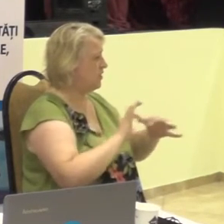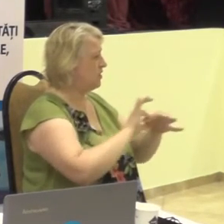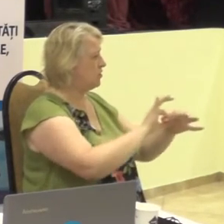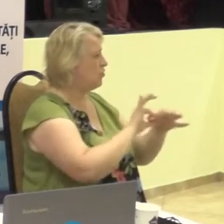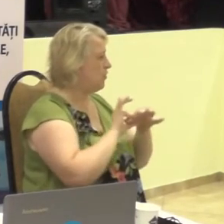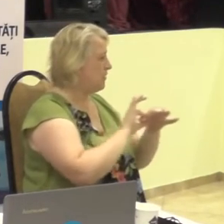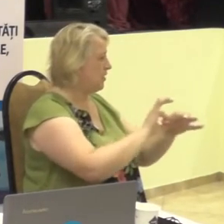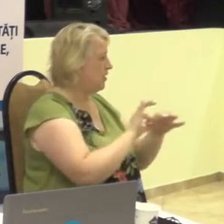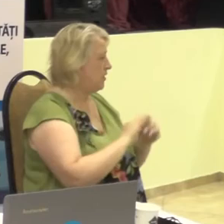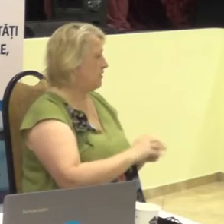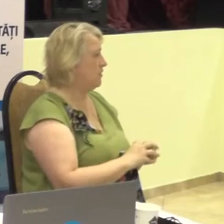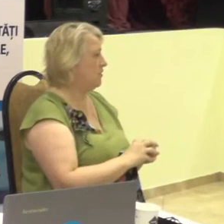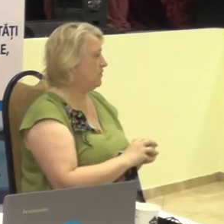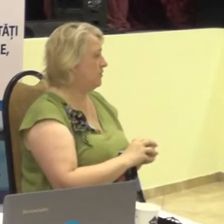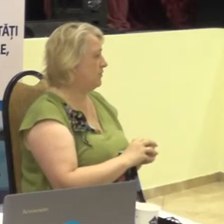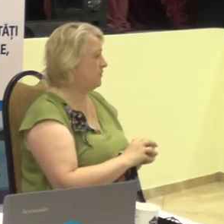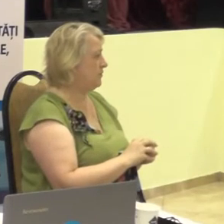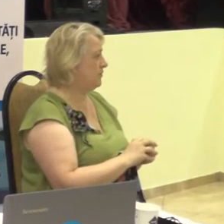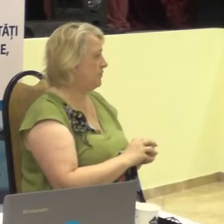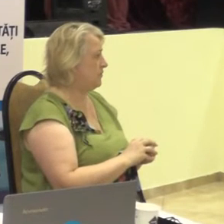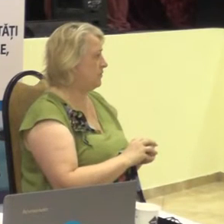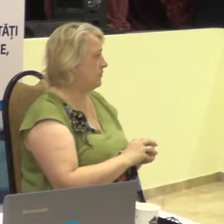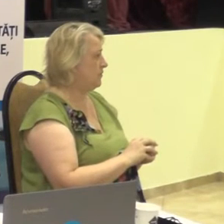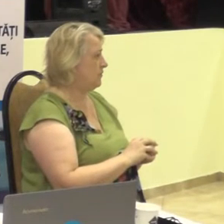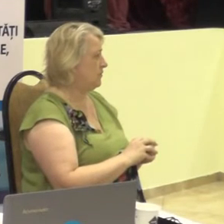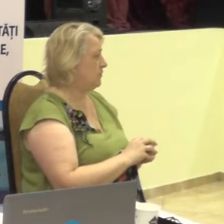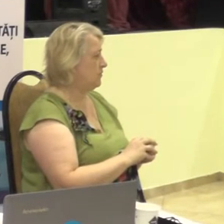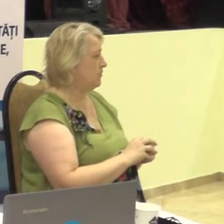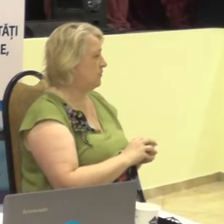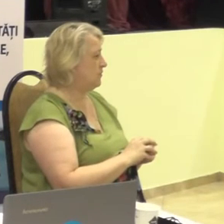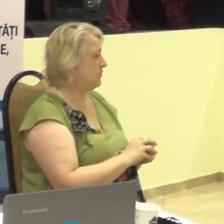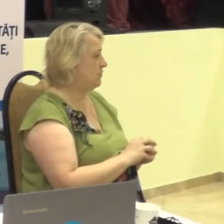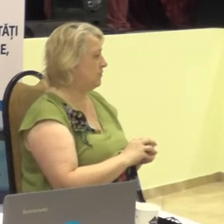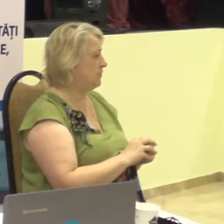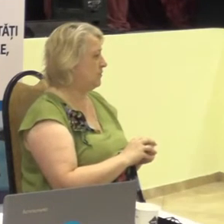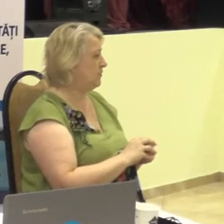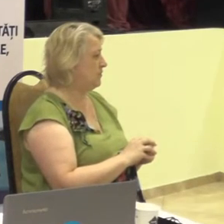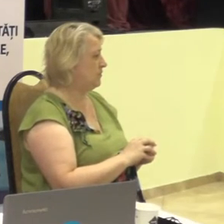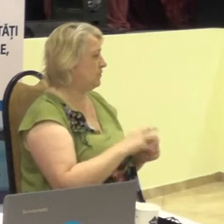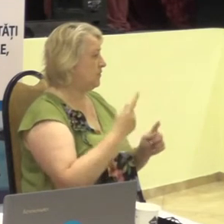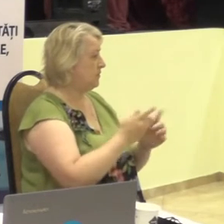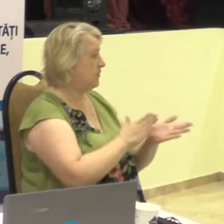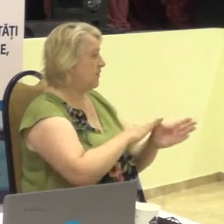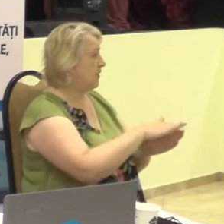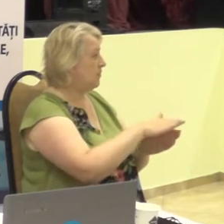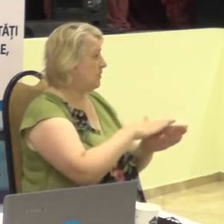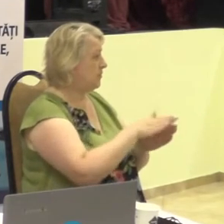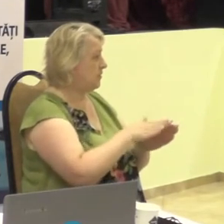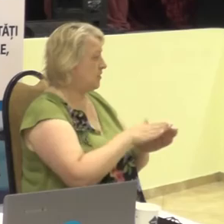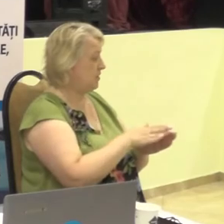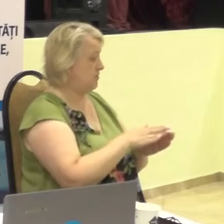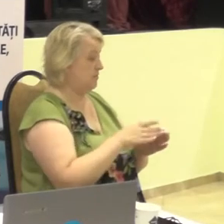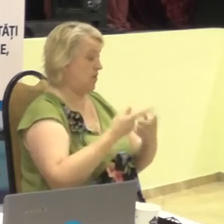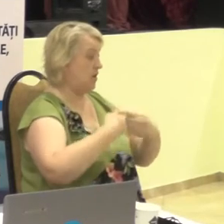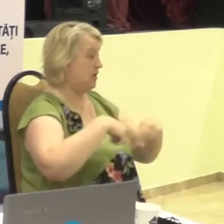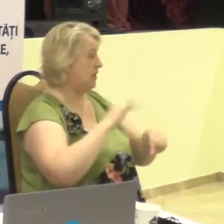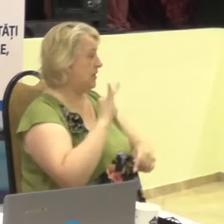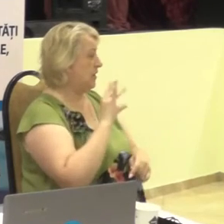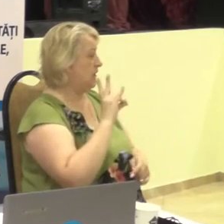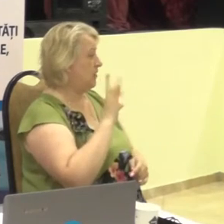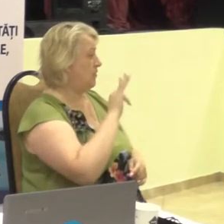și este implementată de aleanța Infonet.